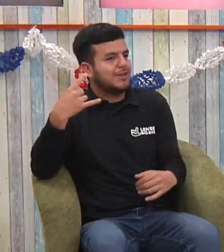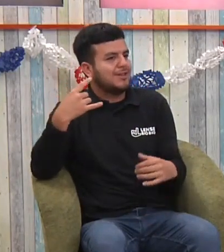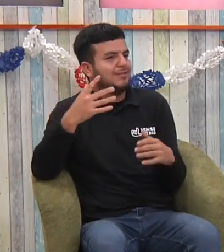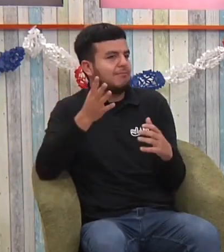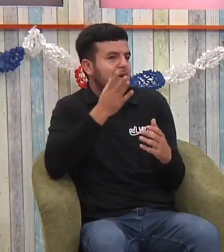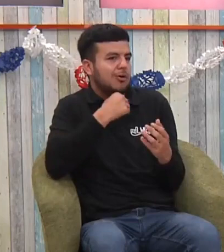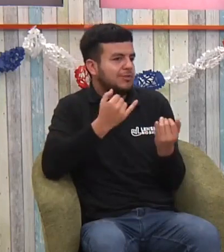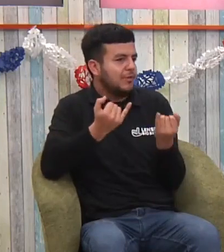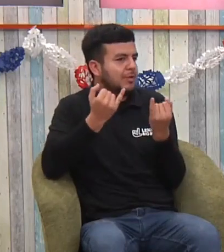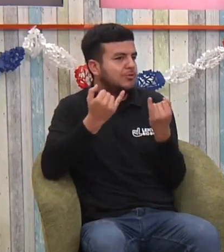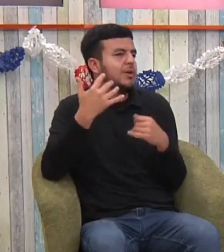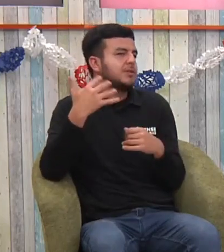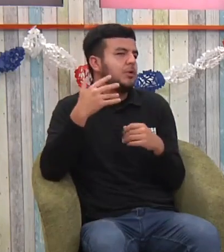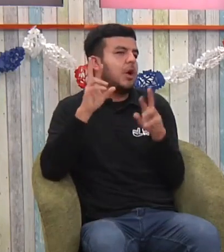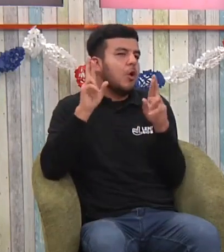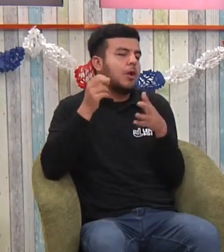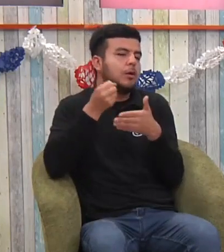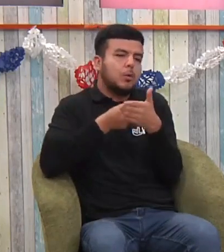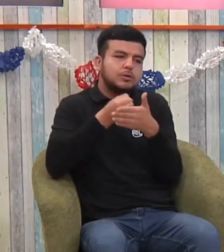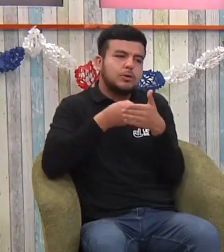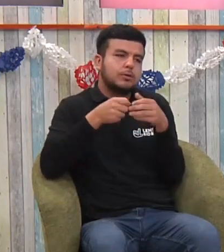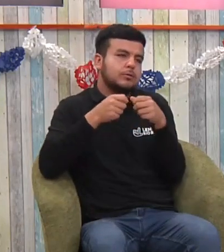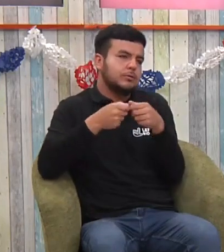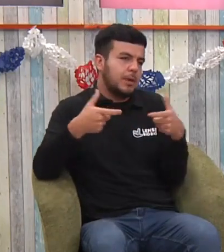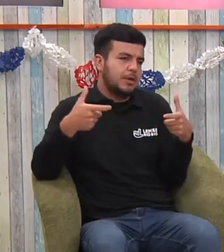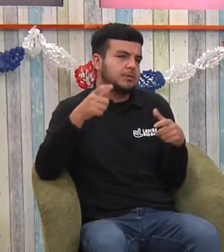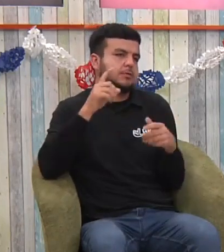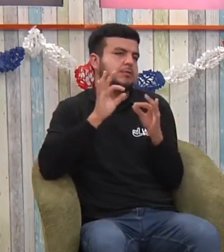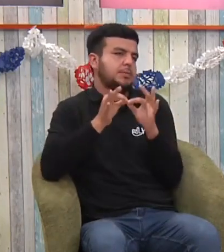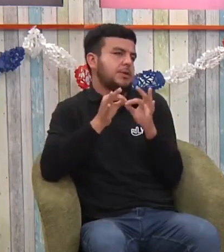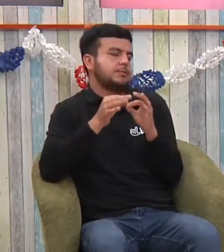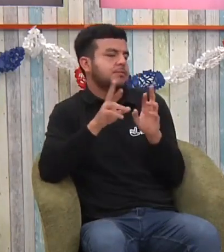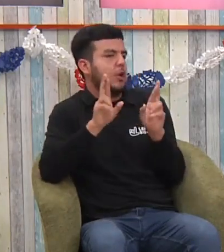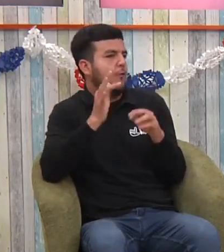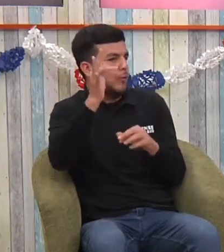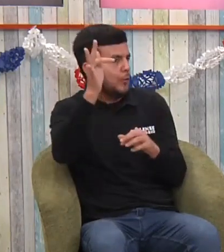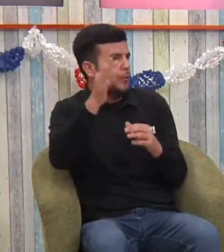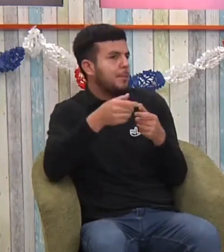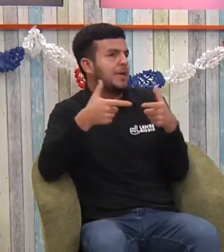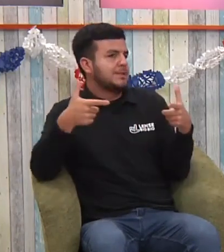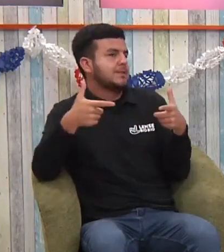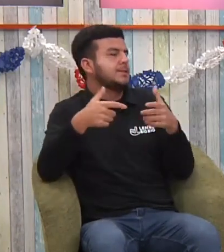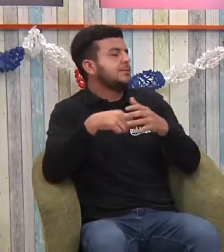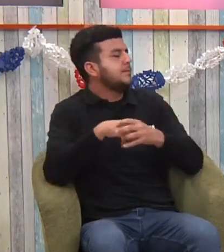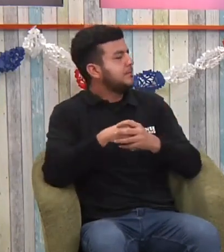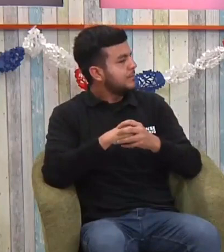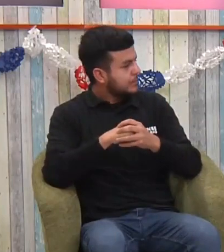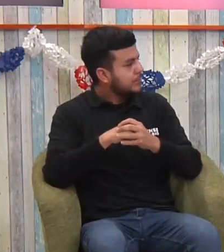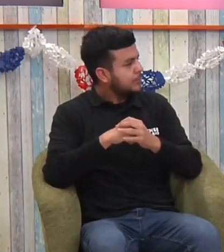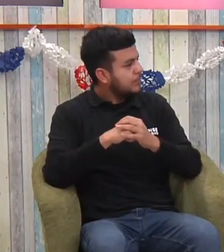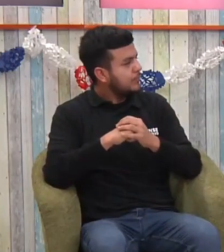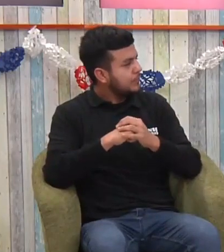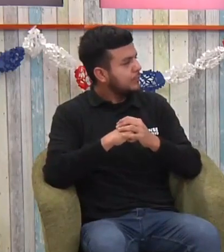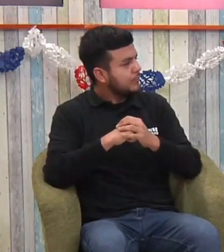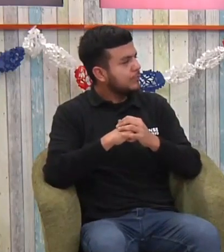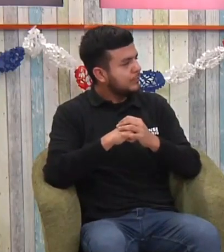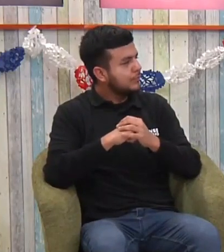noticias, sino que también información para niños, las, no sé, series, tener lengua de diseño. O sea, hay un interés, pero se necesita mucho más todavía.